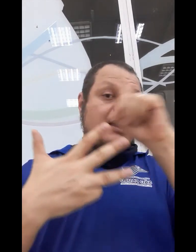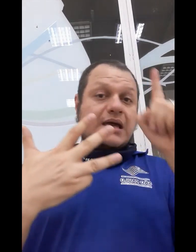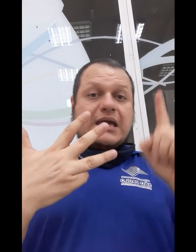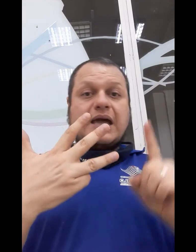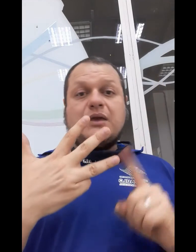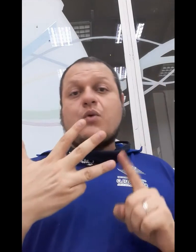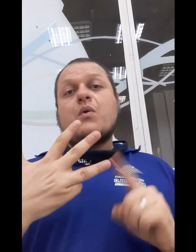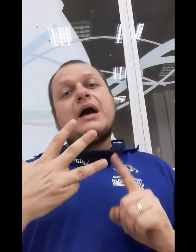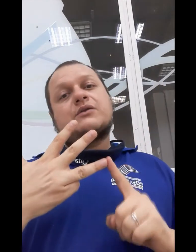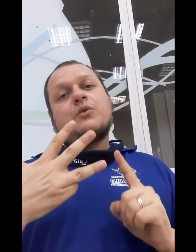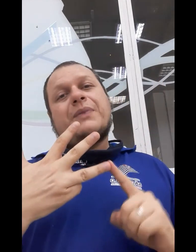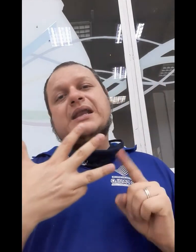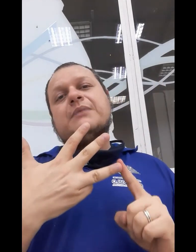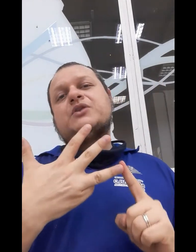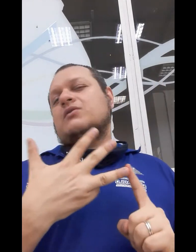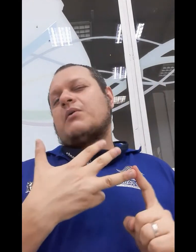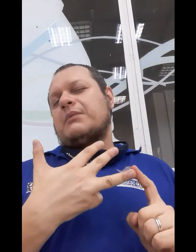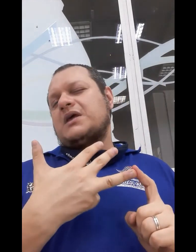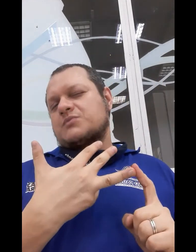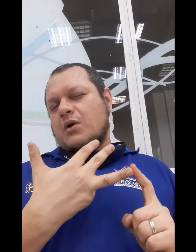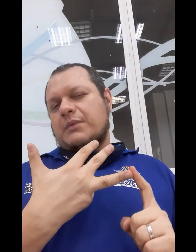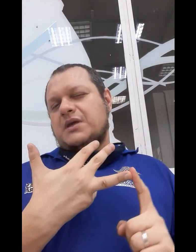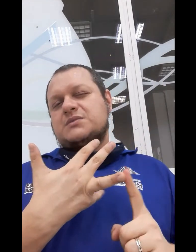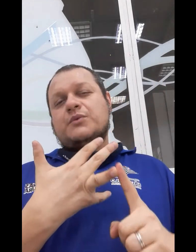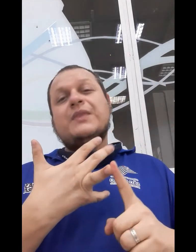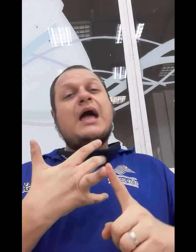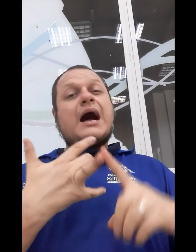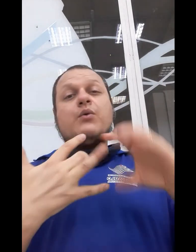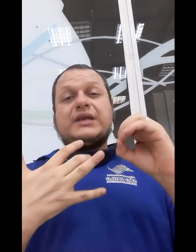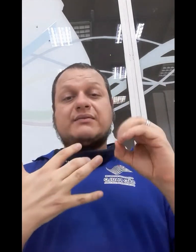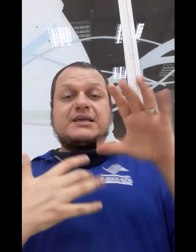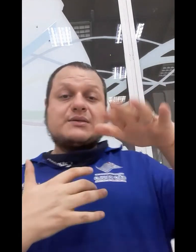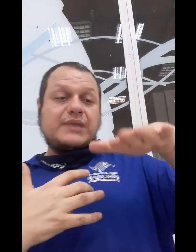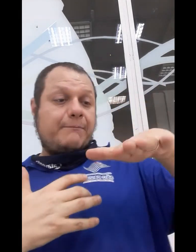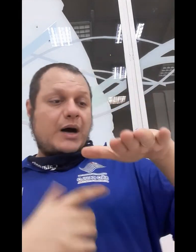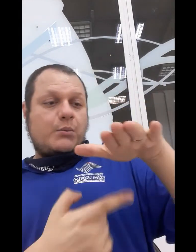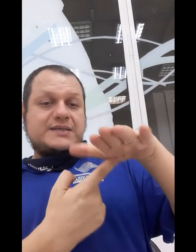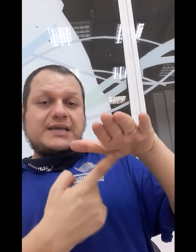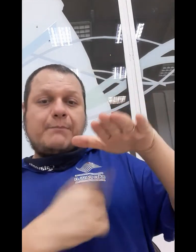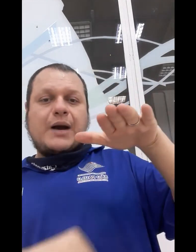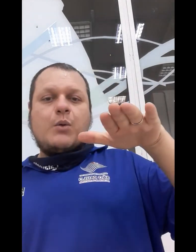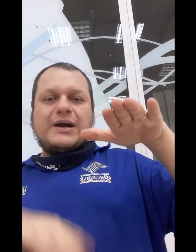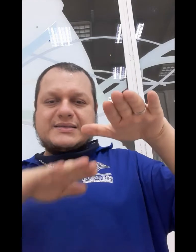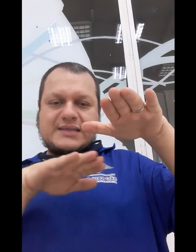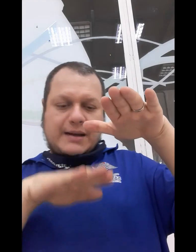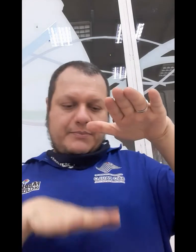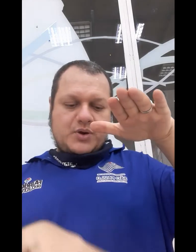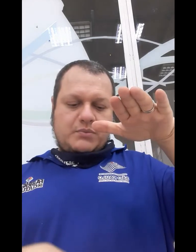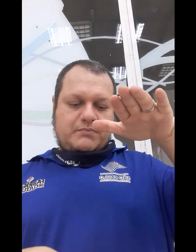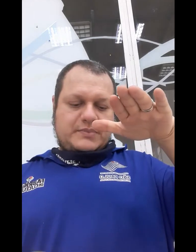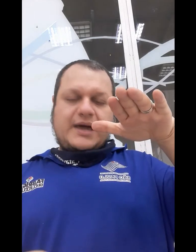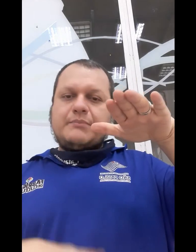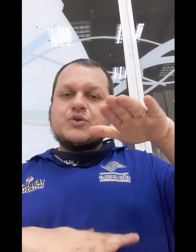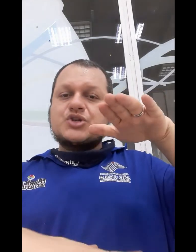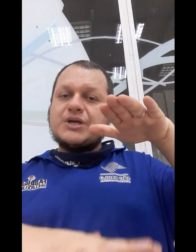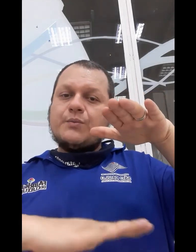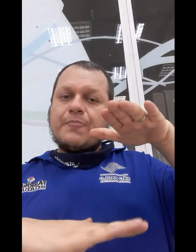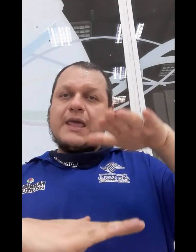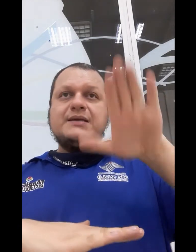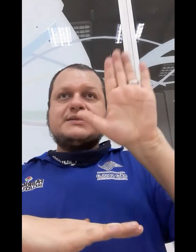E aí, o quarto parâmetro, qualquer mesmo, qualquer mesmo, a orientação da palma. Se a palma está para o chão, se